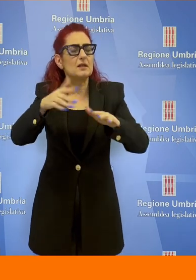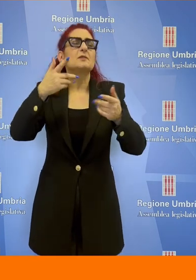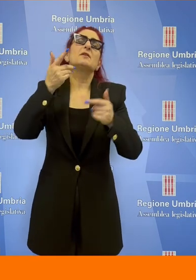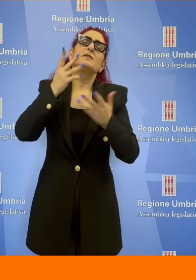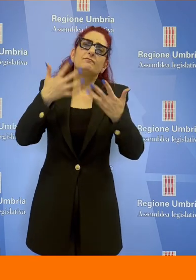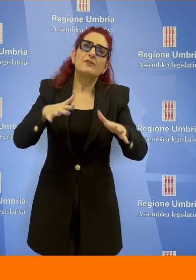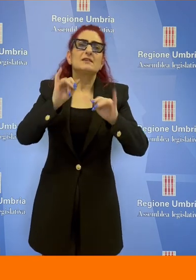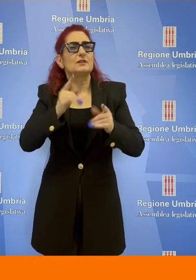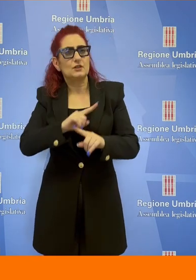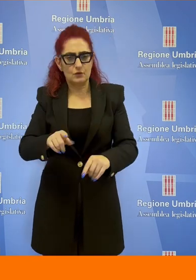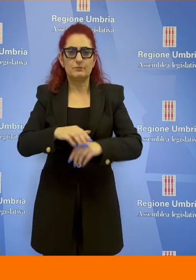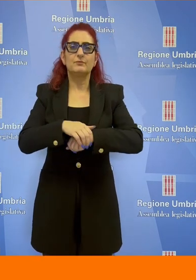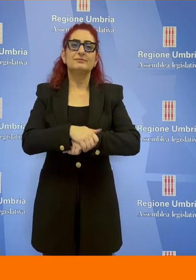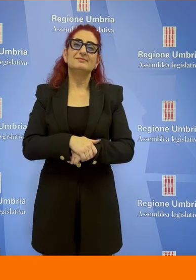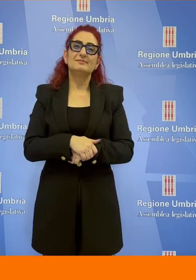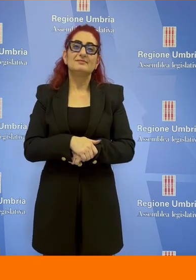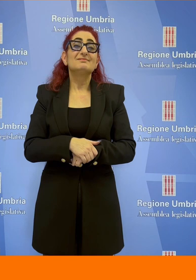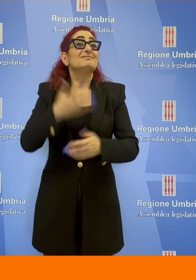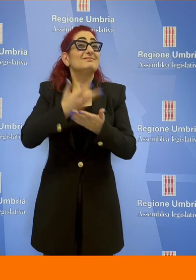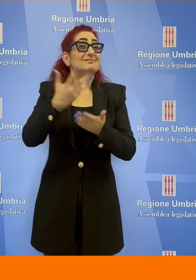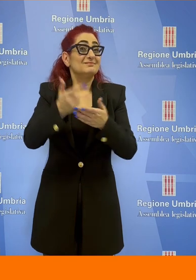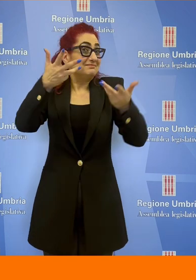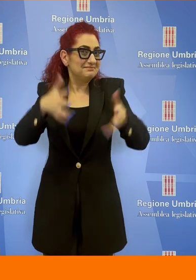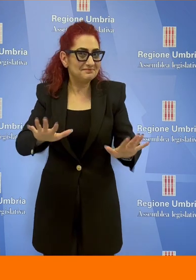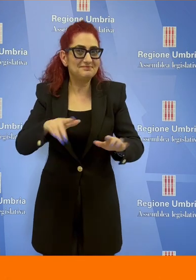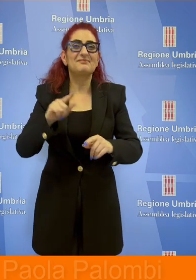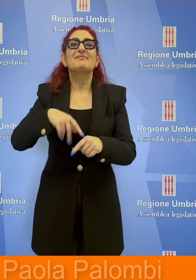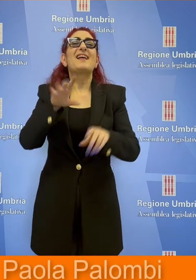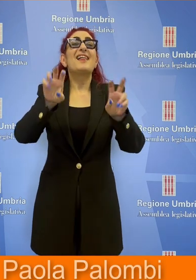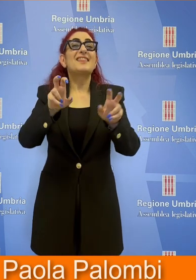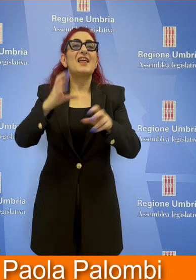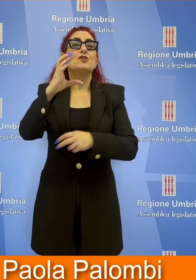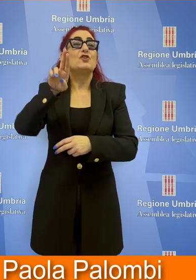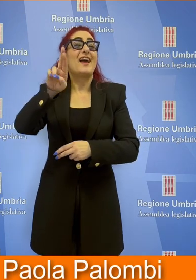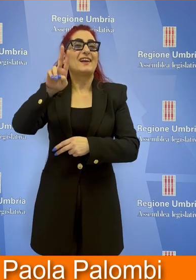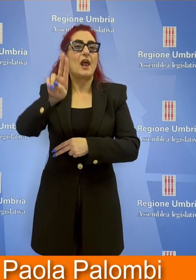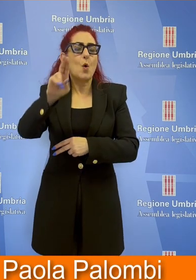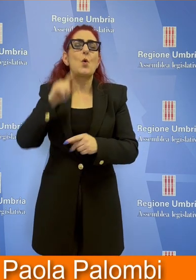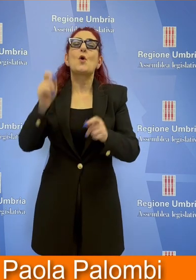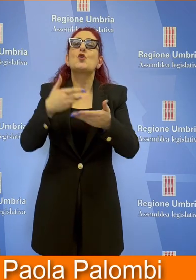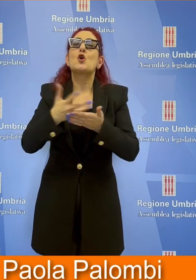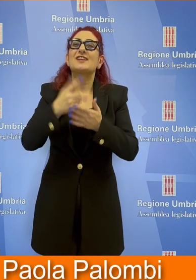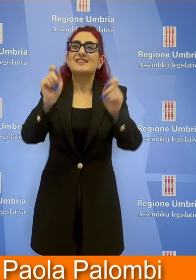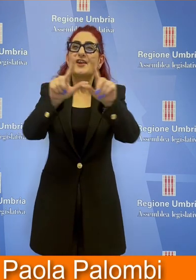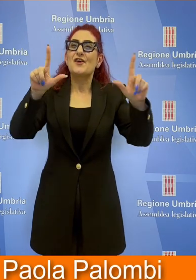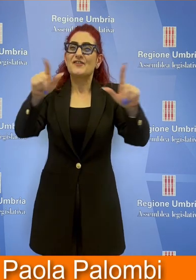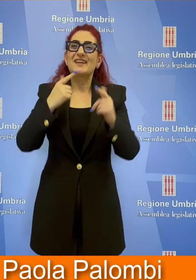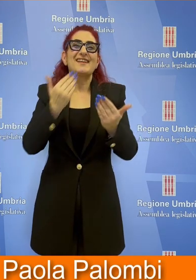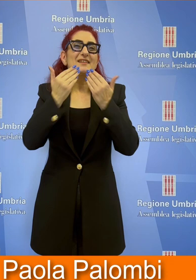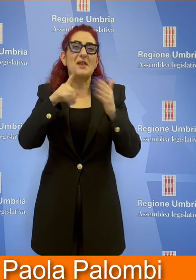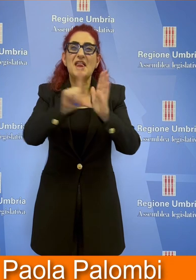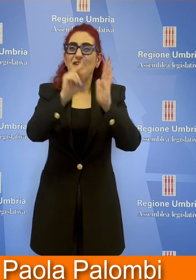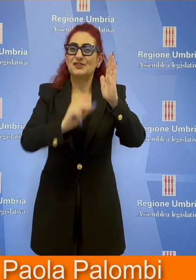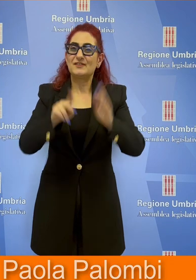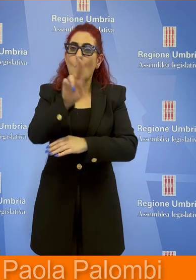Per questa edizione è tutto vi ricordo che TeleCRU, notiziario video dell'Assemblea Legislativa dell'Umbria va in